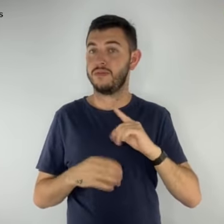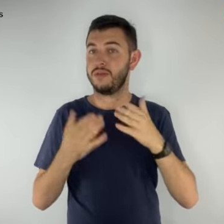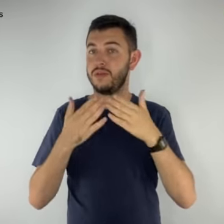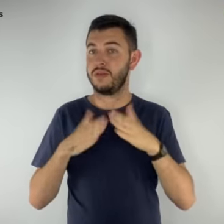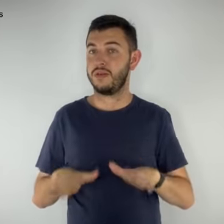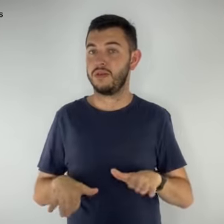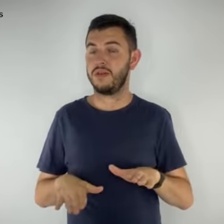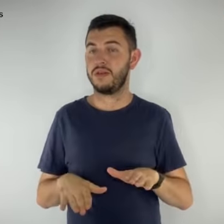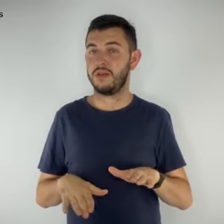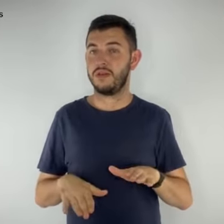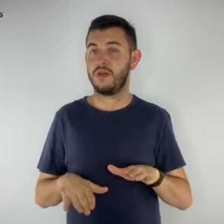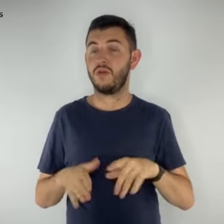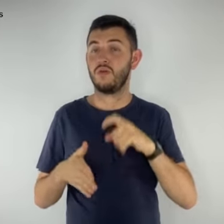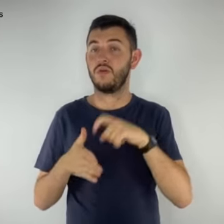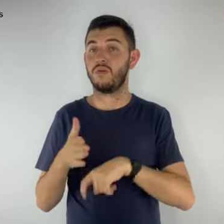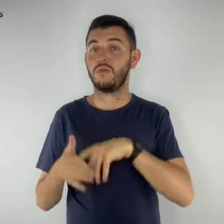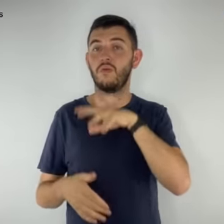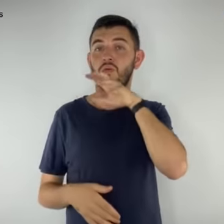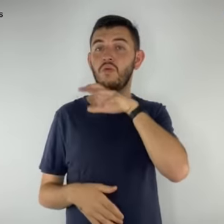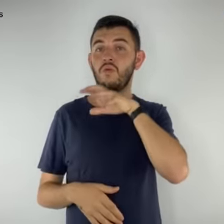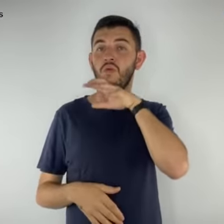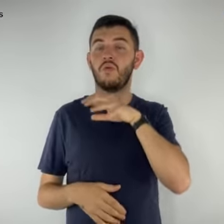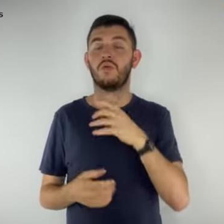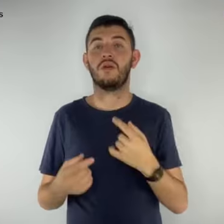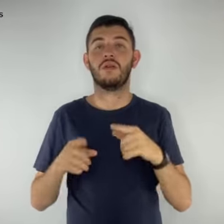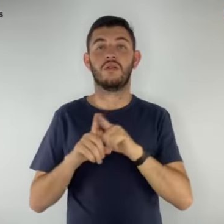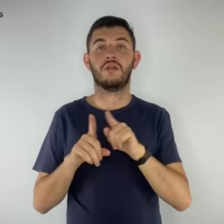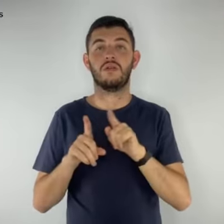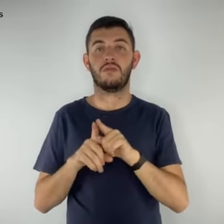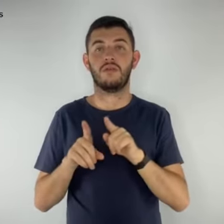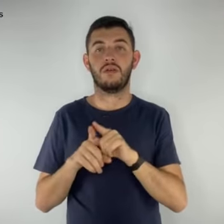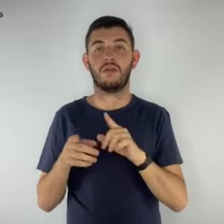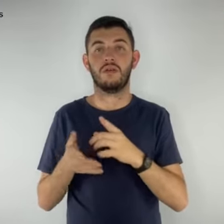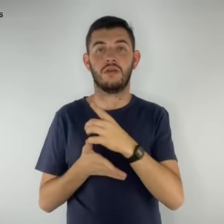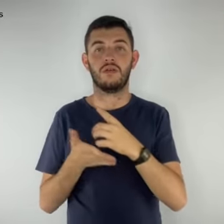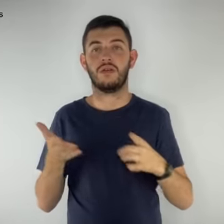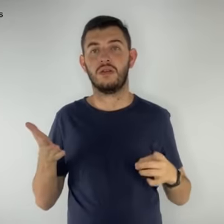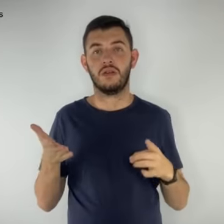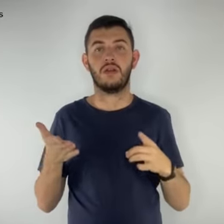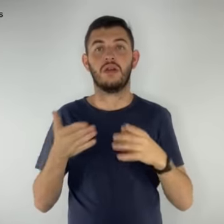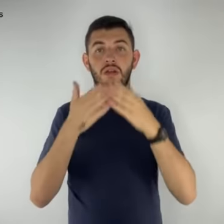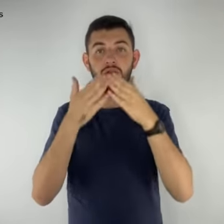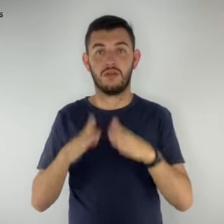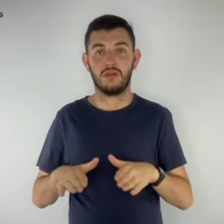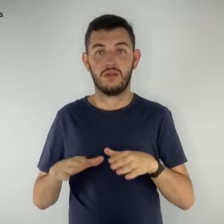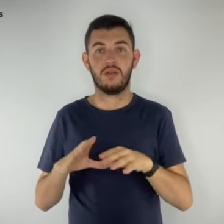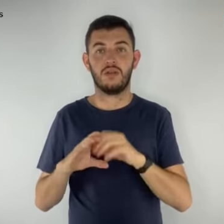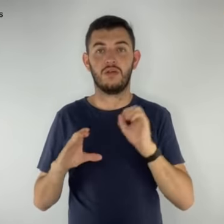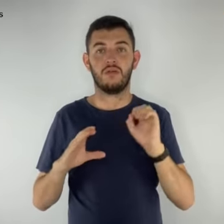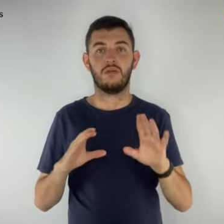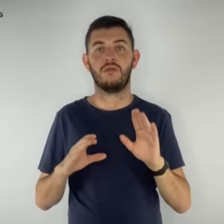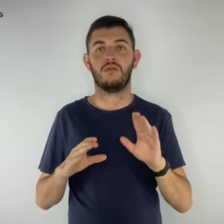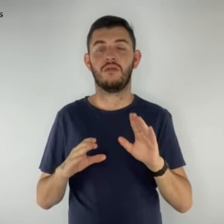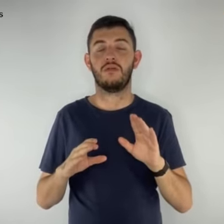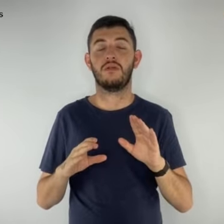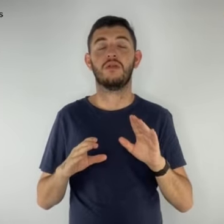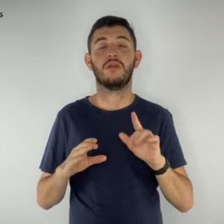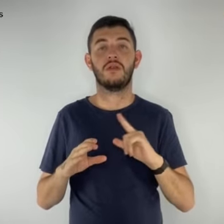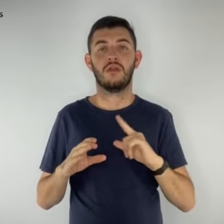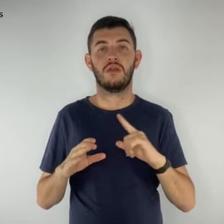isenção do Imposto de Renda e enviam uma declaração de isenção, juntamente com uma